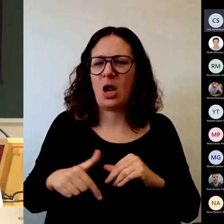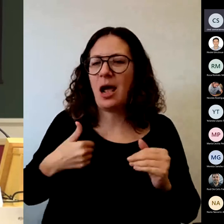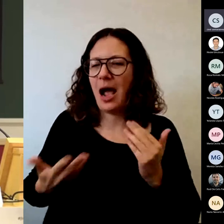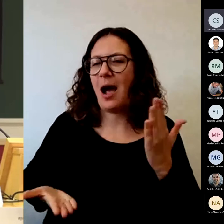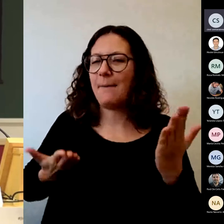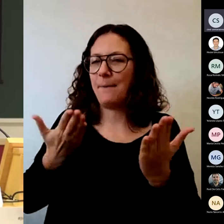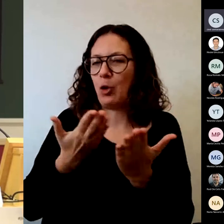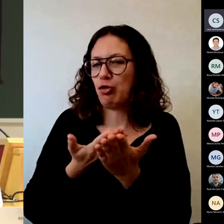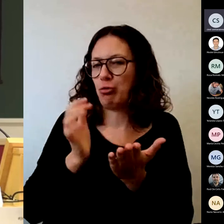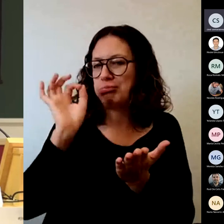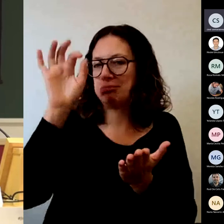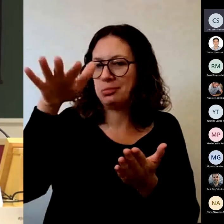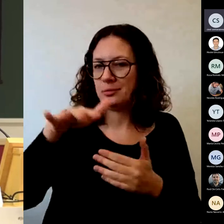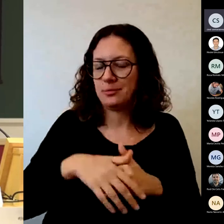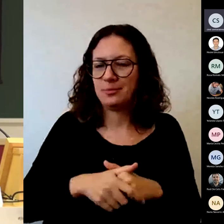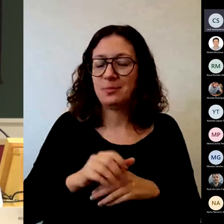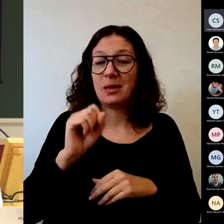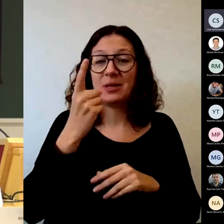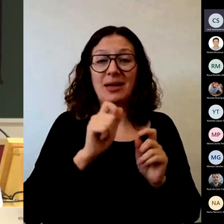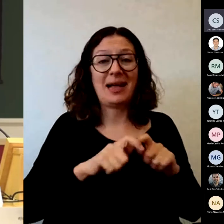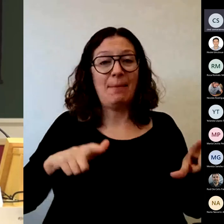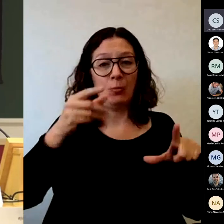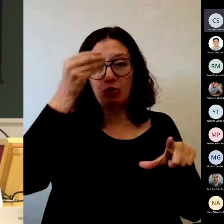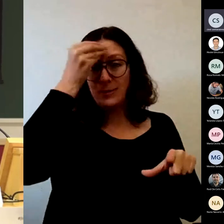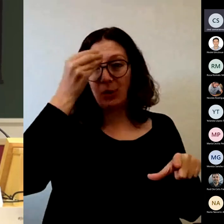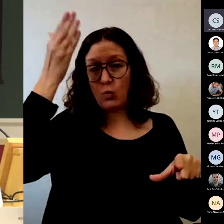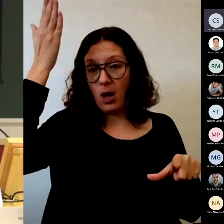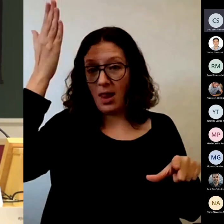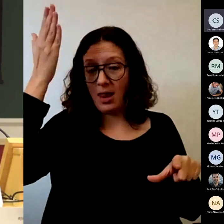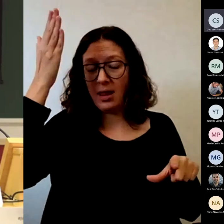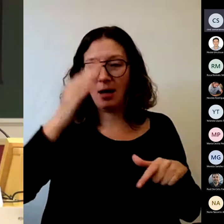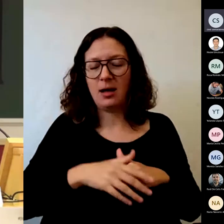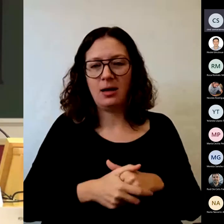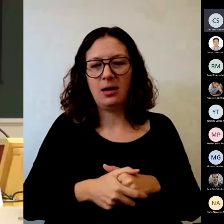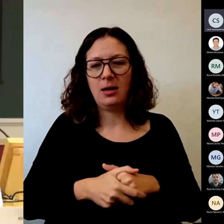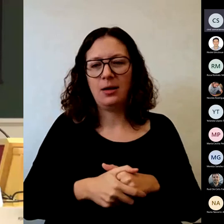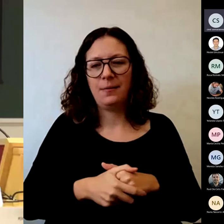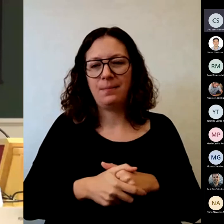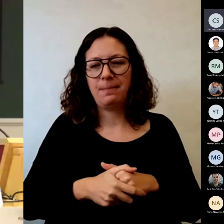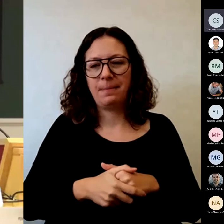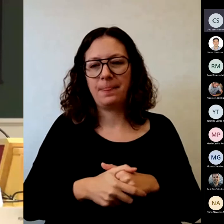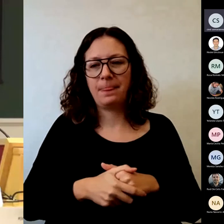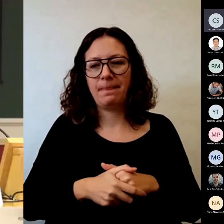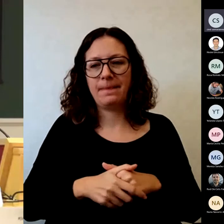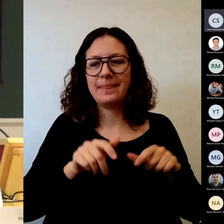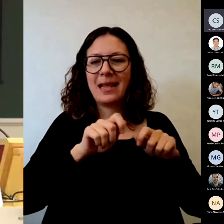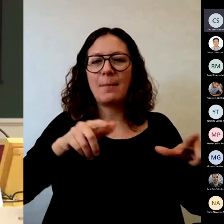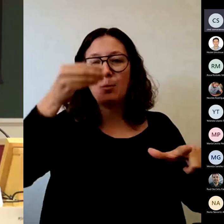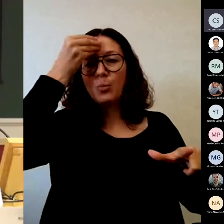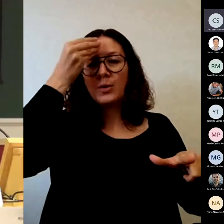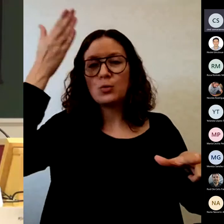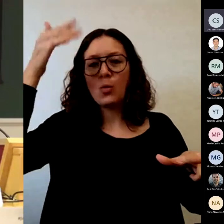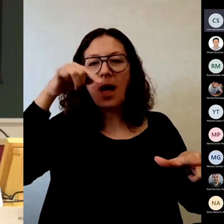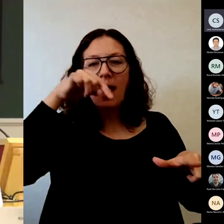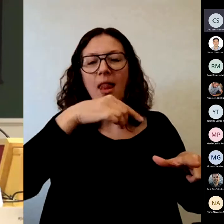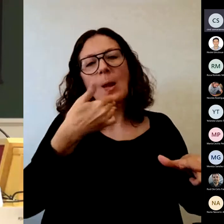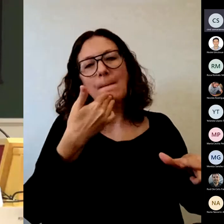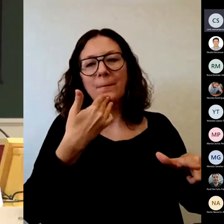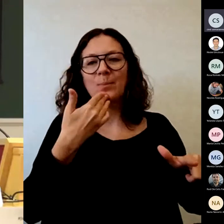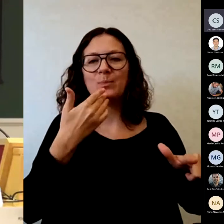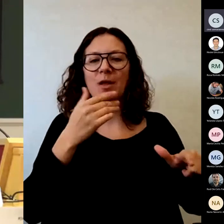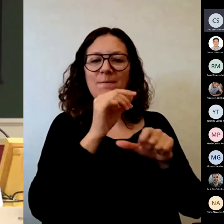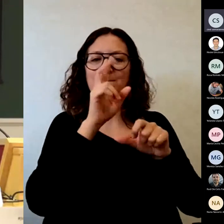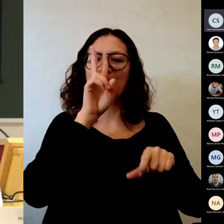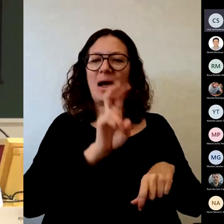tanto virtual como canal de comunicación de